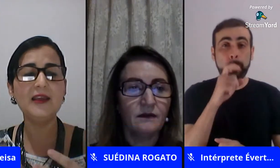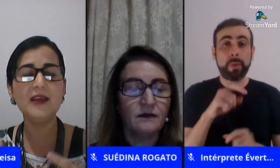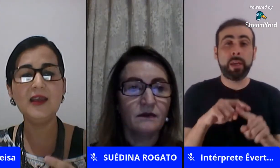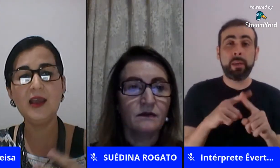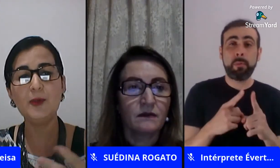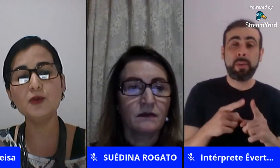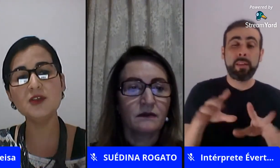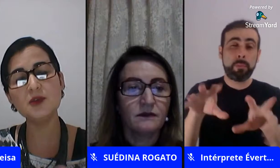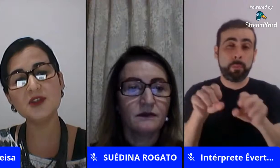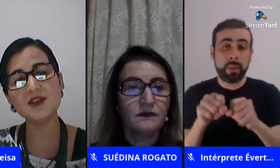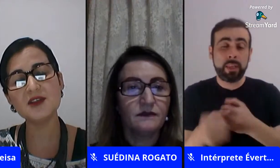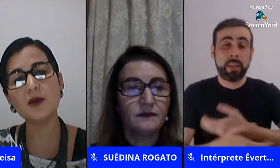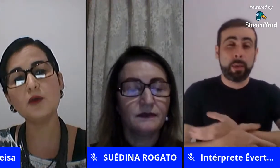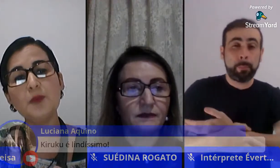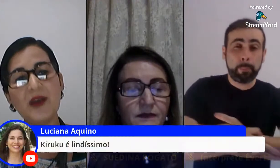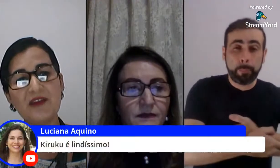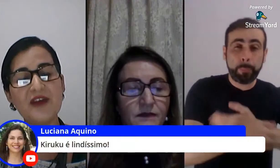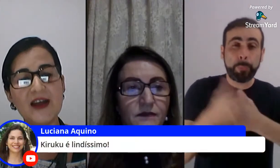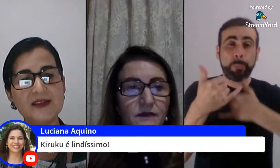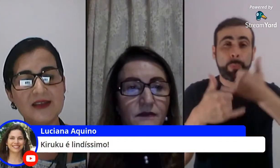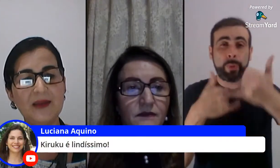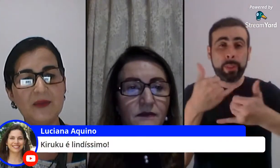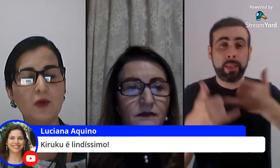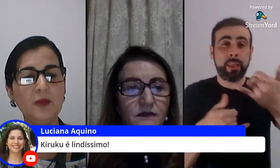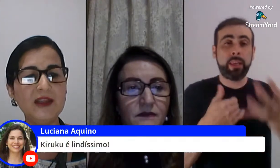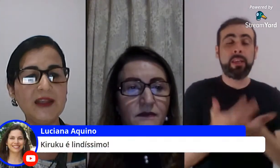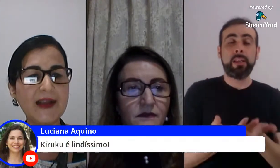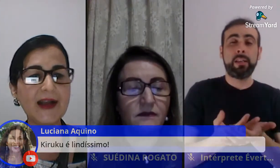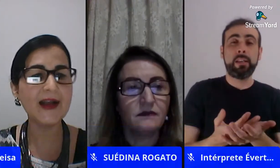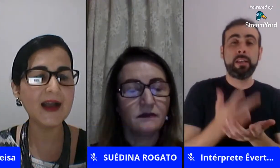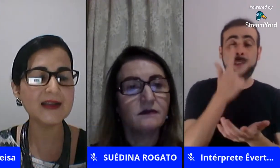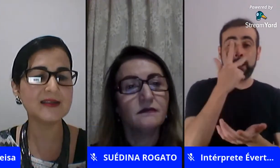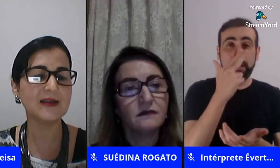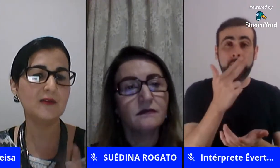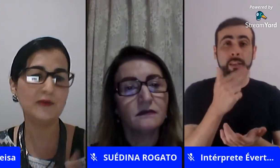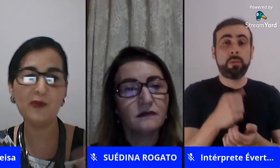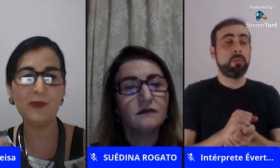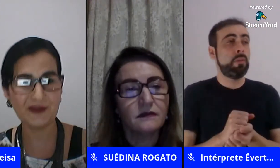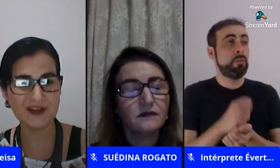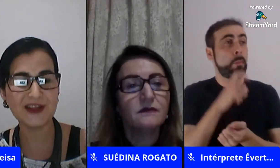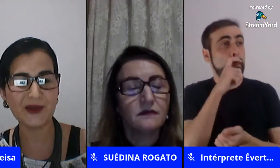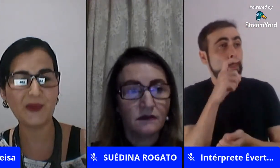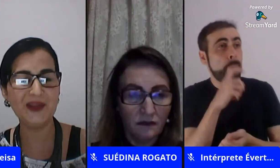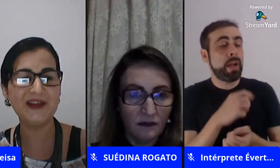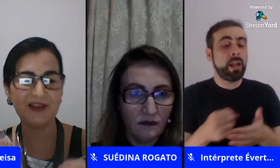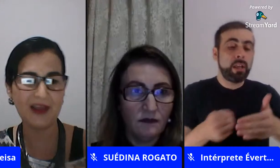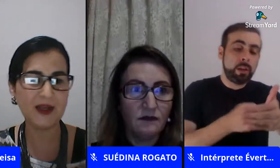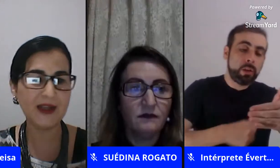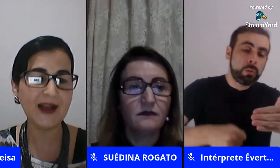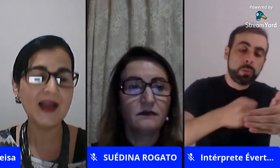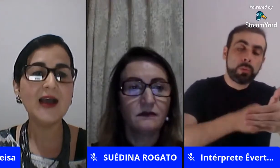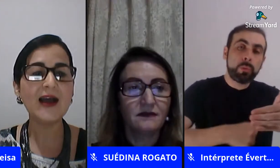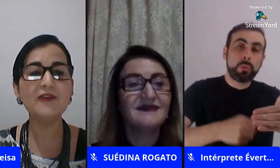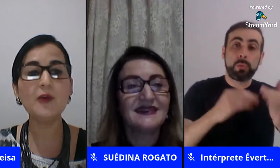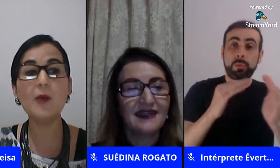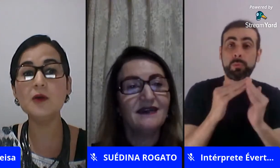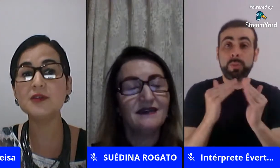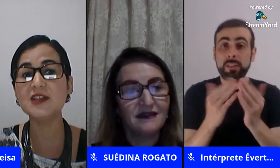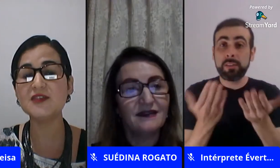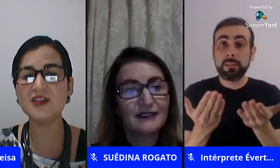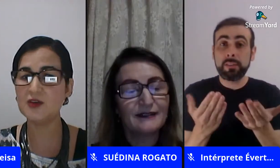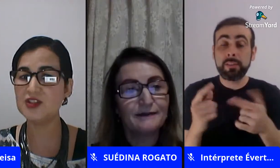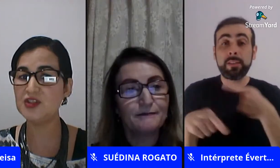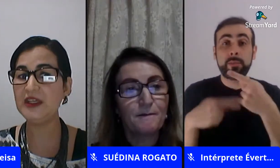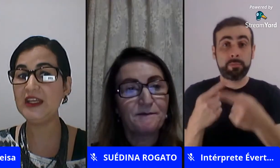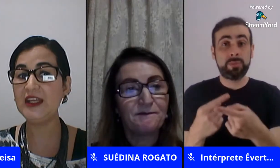né e reproduzem muitas vezes até o que o pai faz sabe comida em casa vê o pai fazendo a comida aí quer brincar aí vem uma